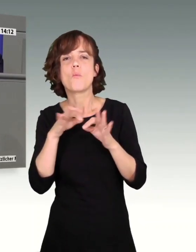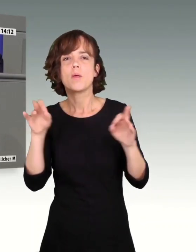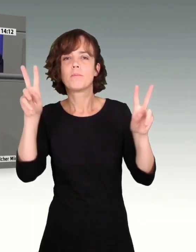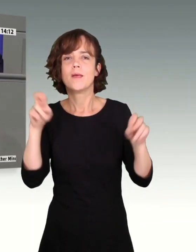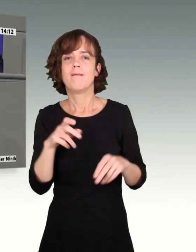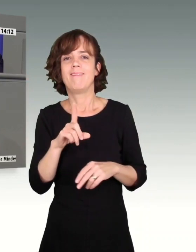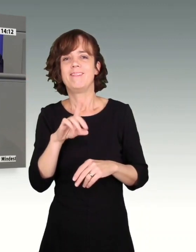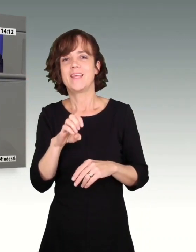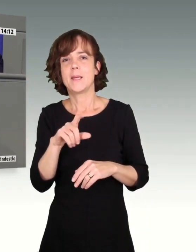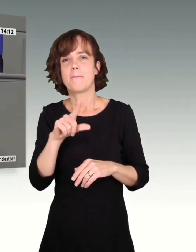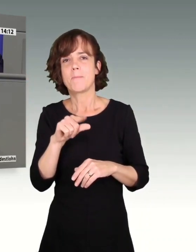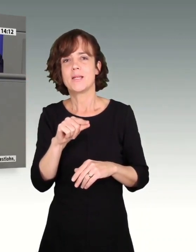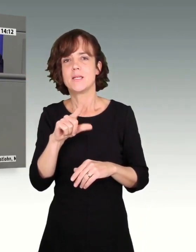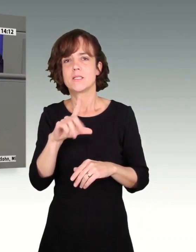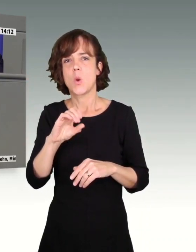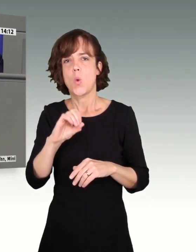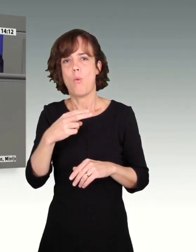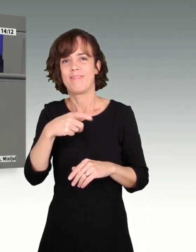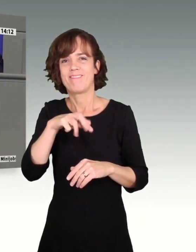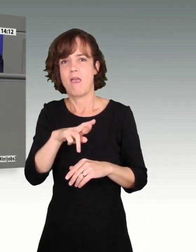ein Bild mittlerweile haben, von den Kolleginnen und Kollegen.